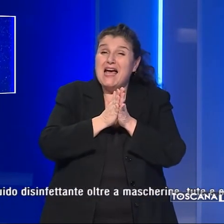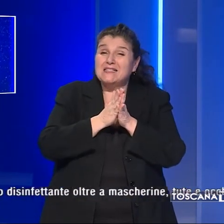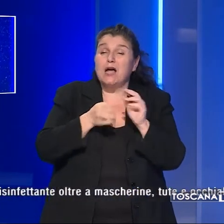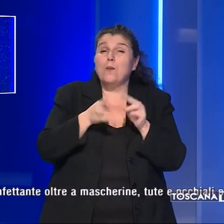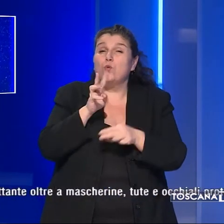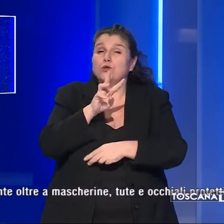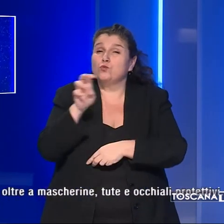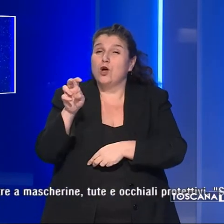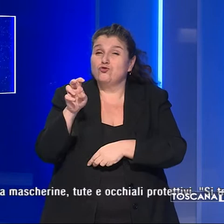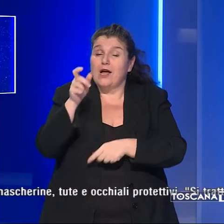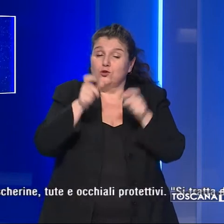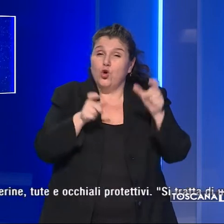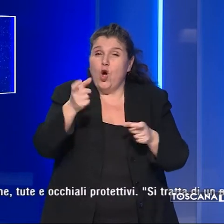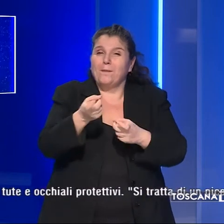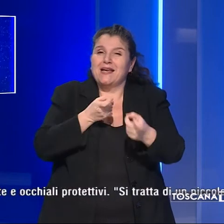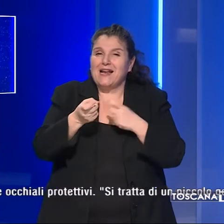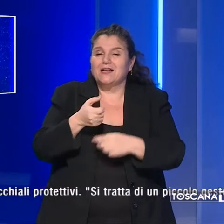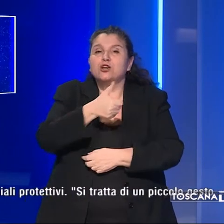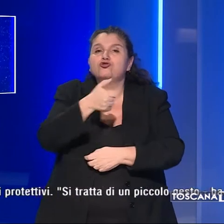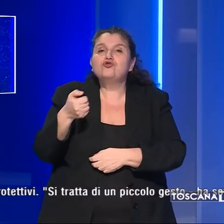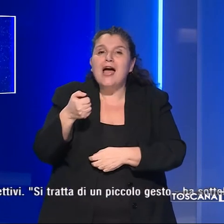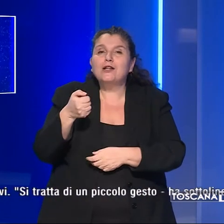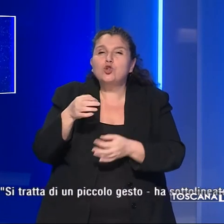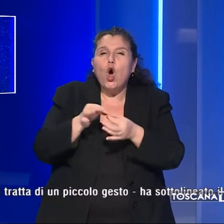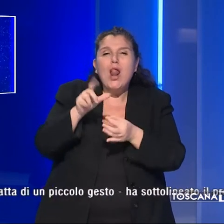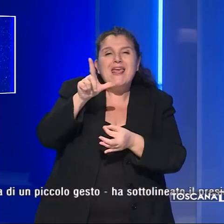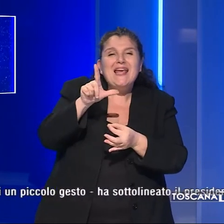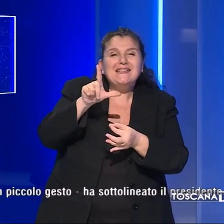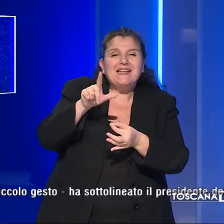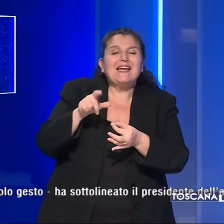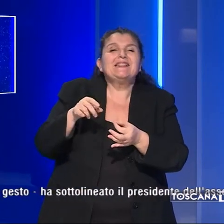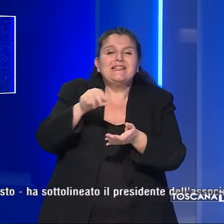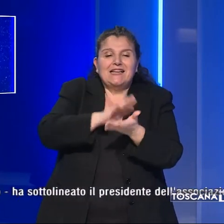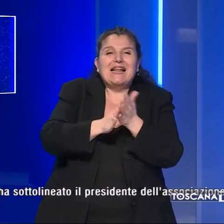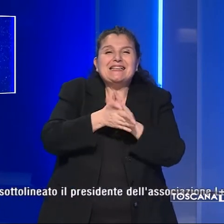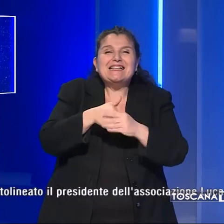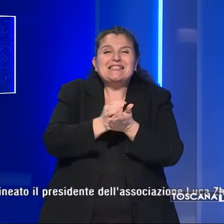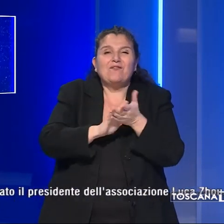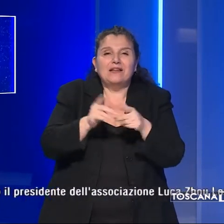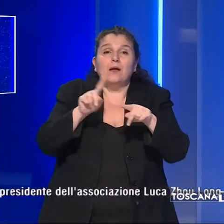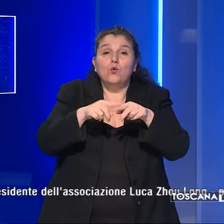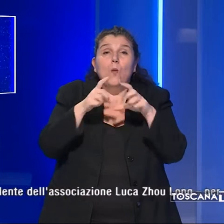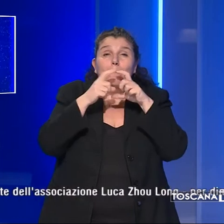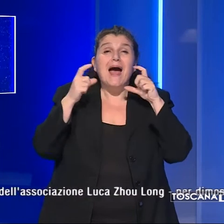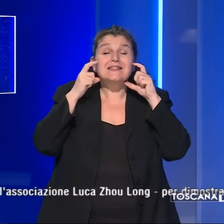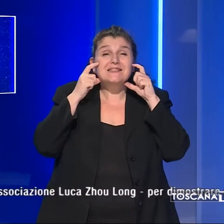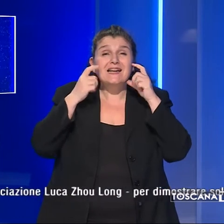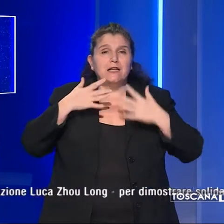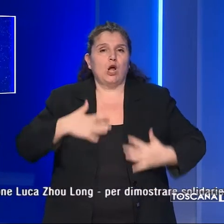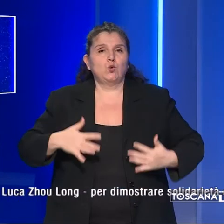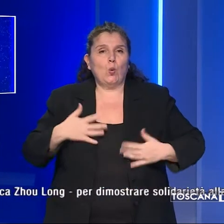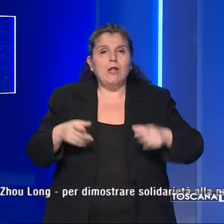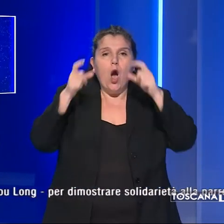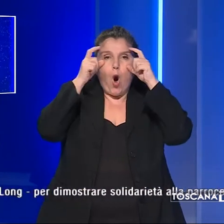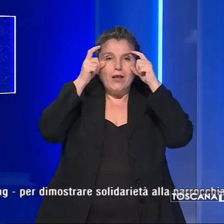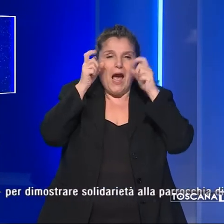migranti, 100 litri di liquido disinfettante, oltre a mascherine, tute e occhiali